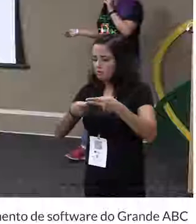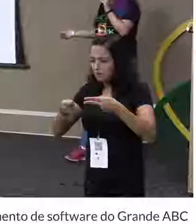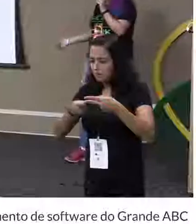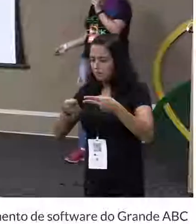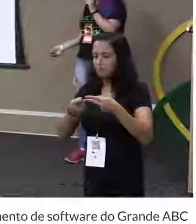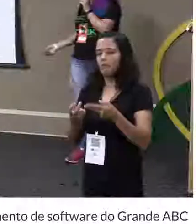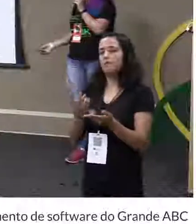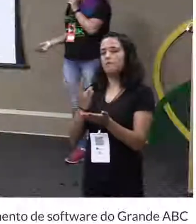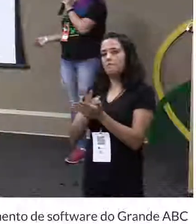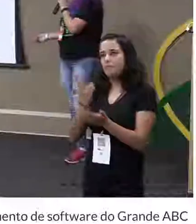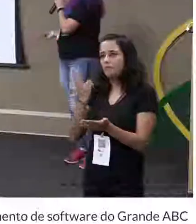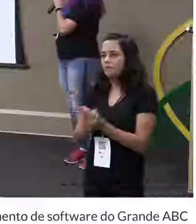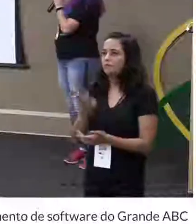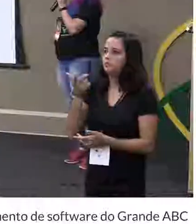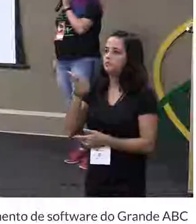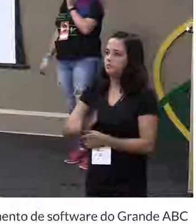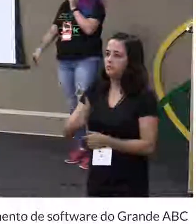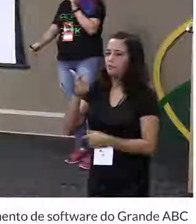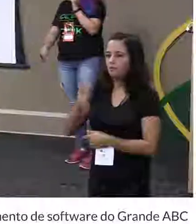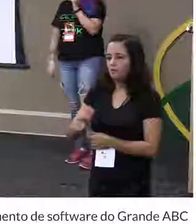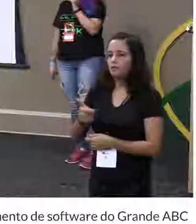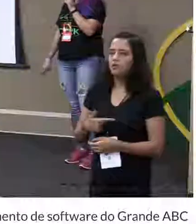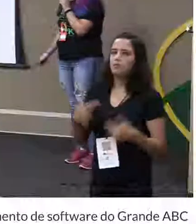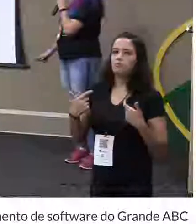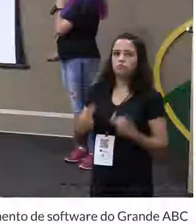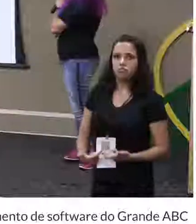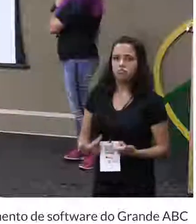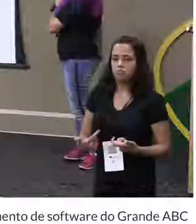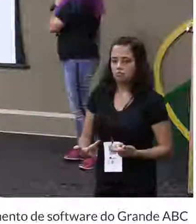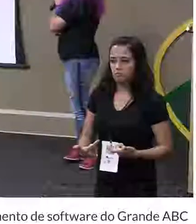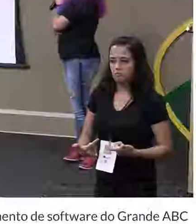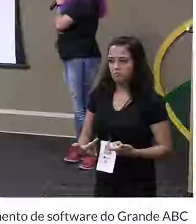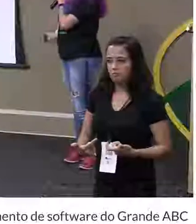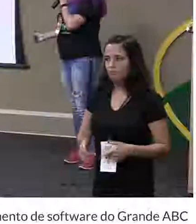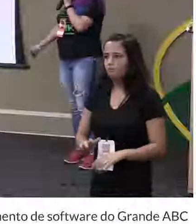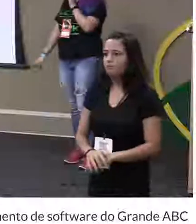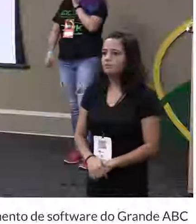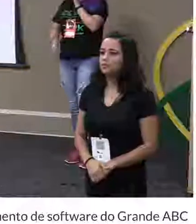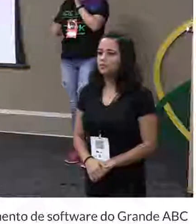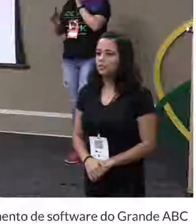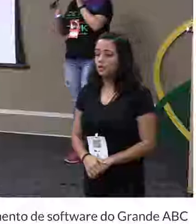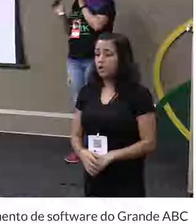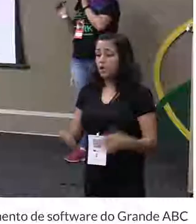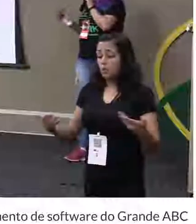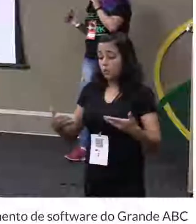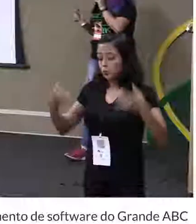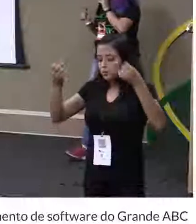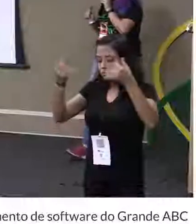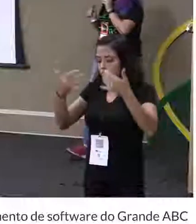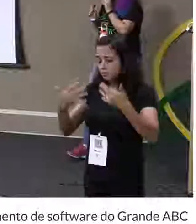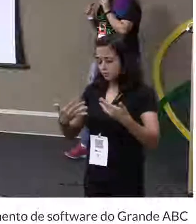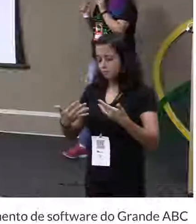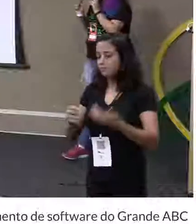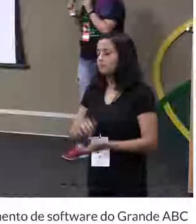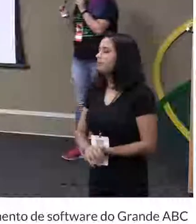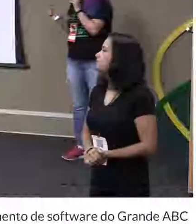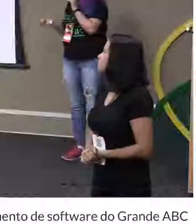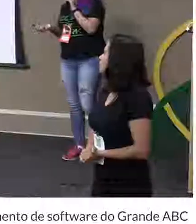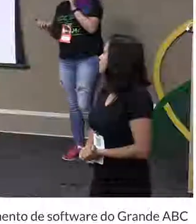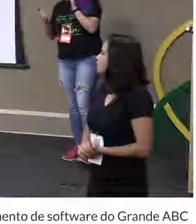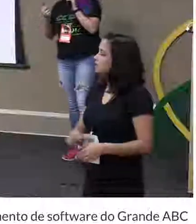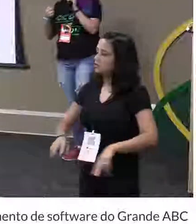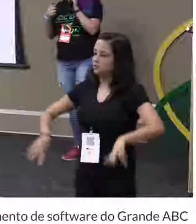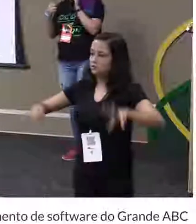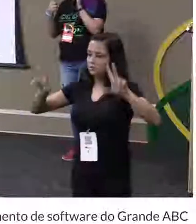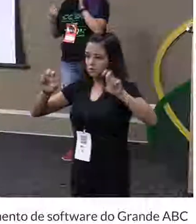fala a mesma coisa. Caramba, que saco, né? Vamos explicar uma coisinha. Quando a